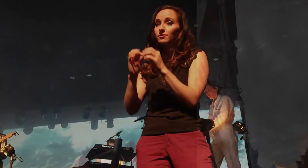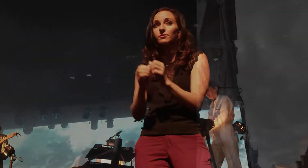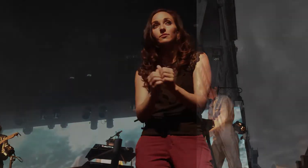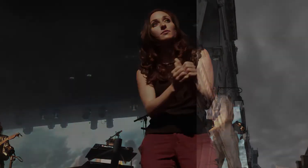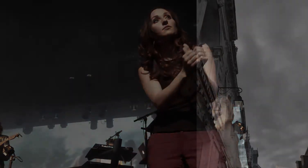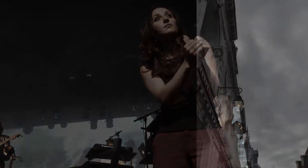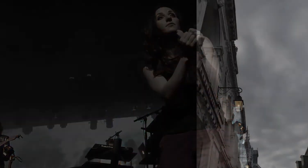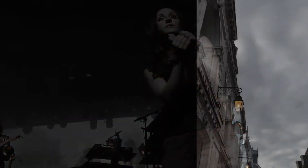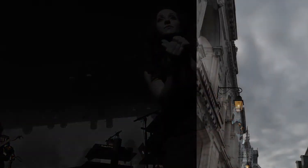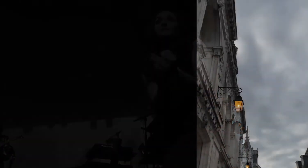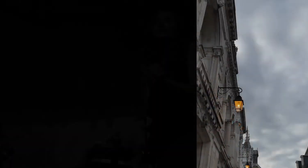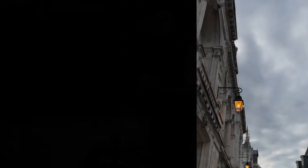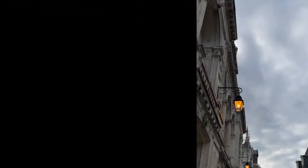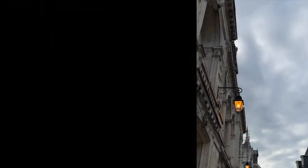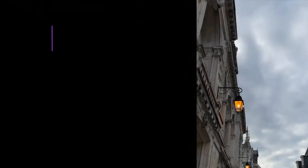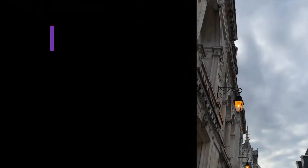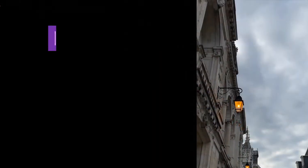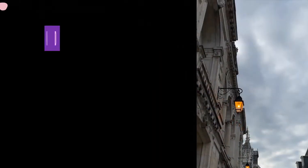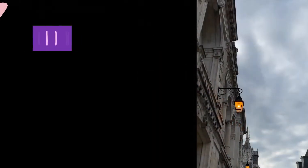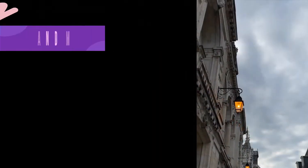Nous étions Nous